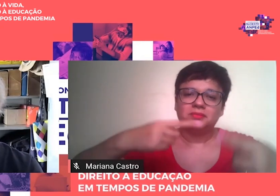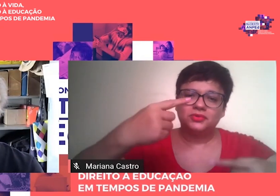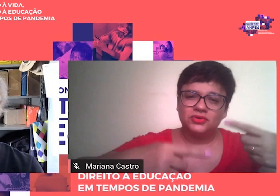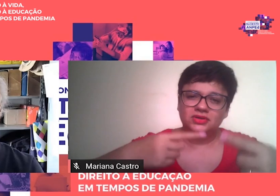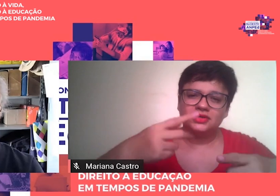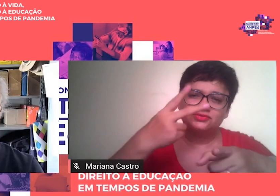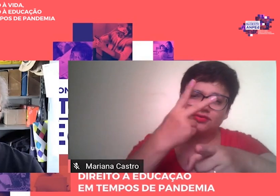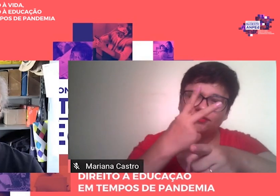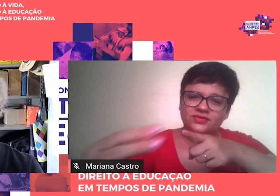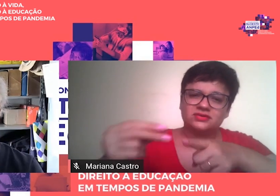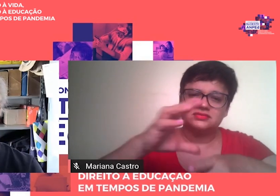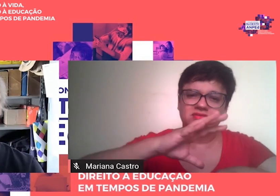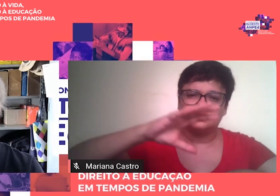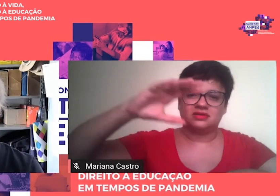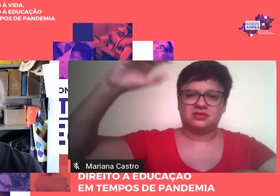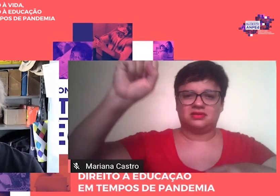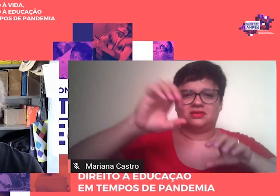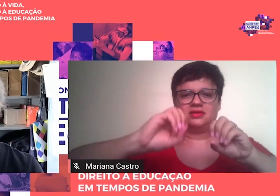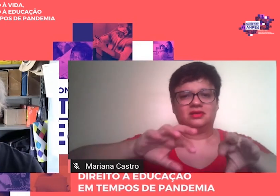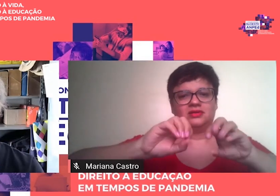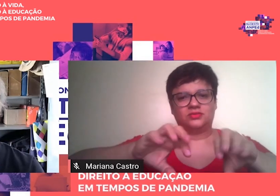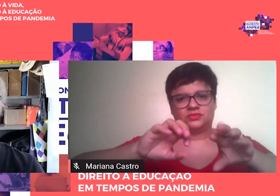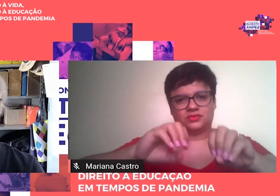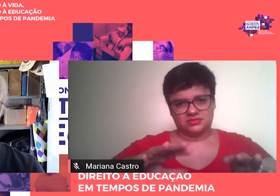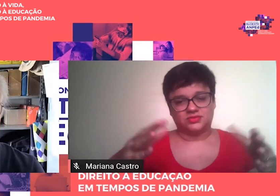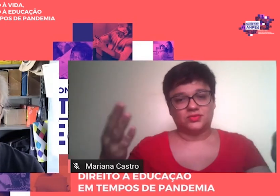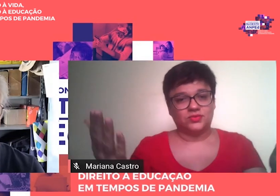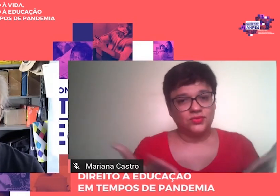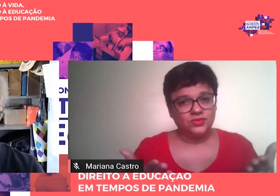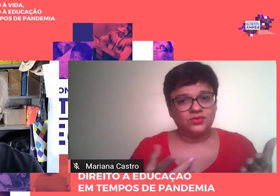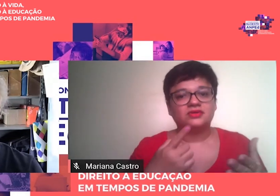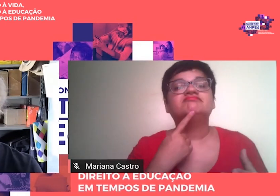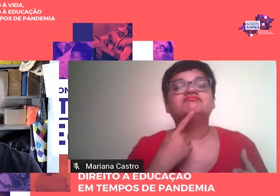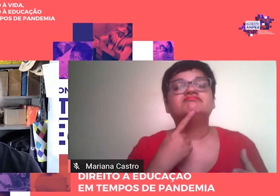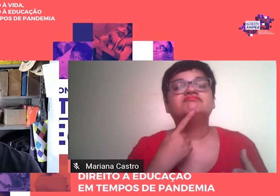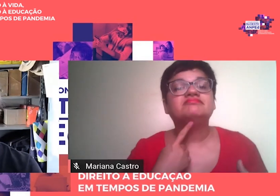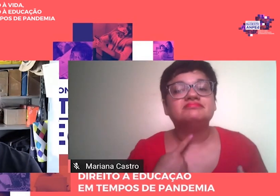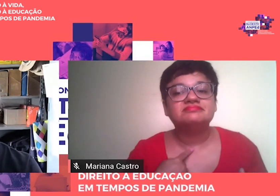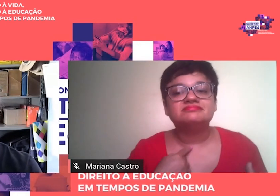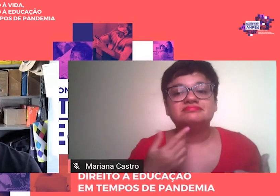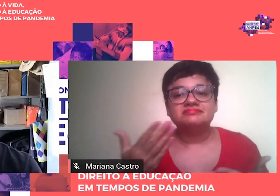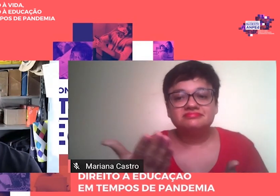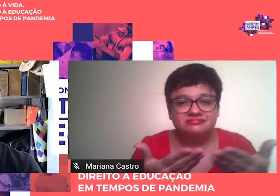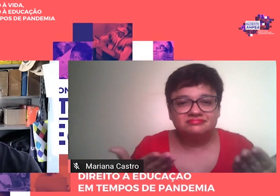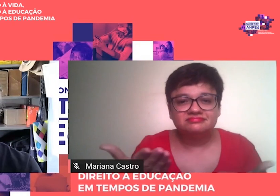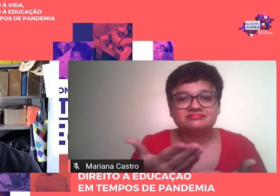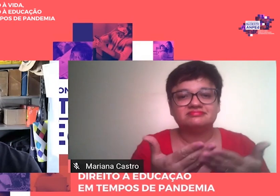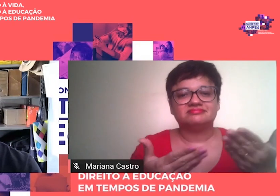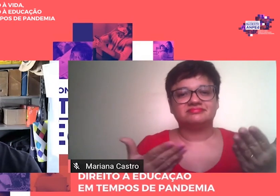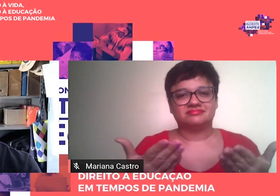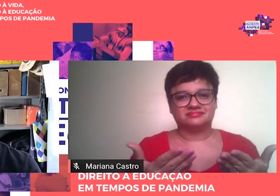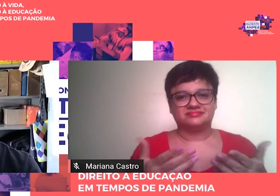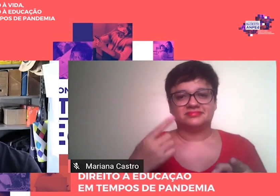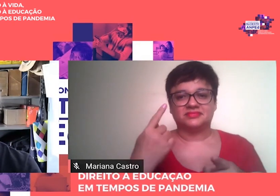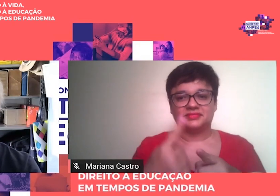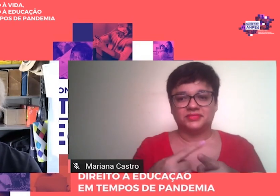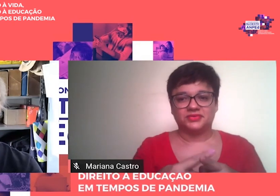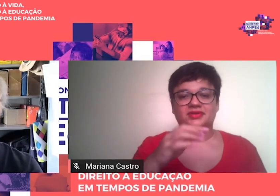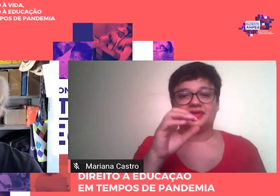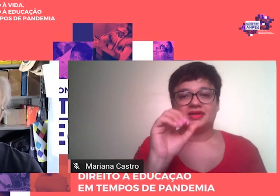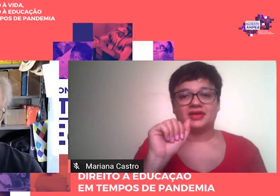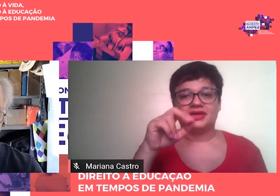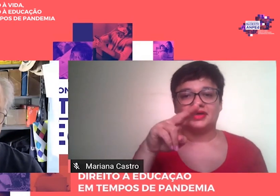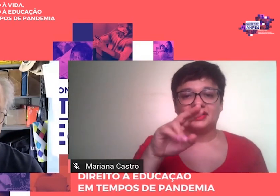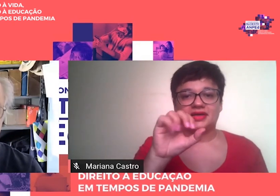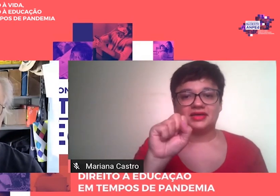da educação que almeja convencer. Pois Anísio preferiu continuar